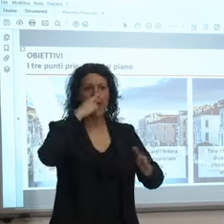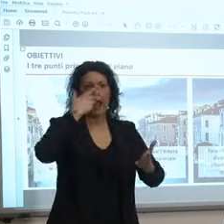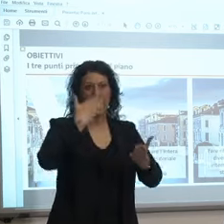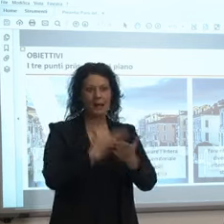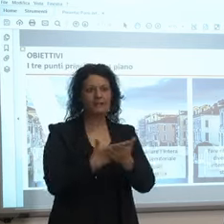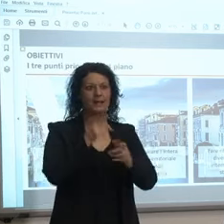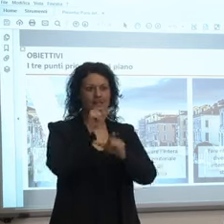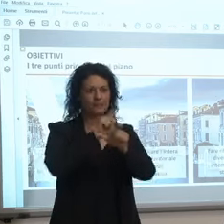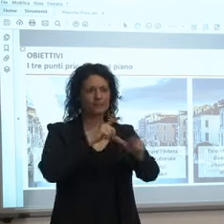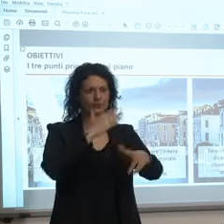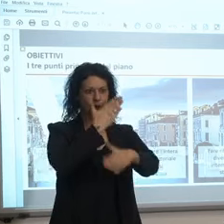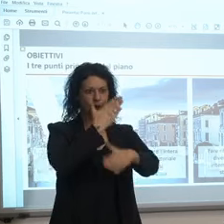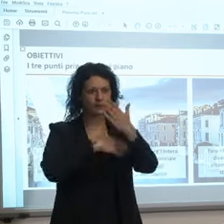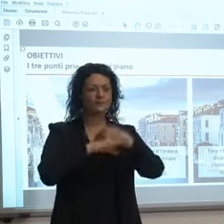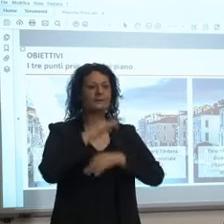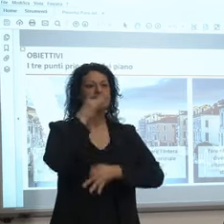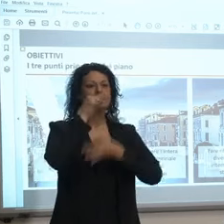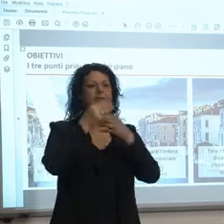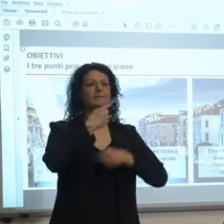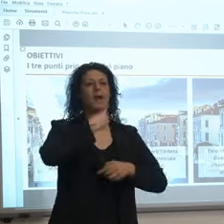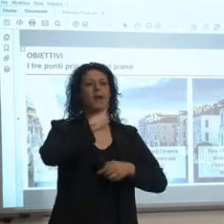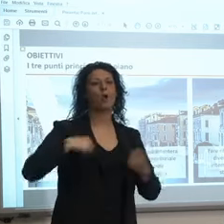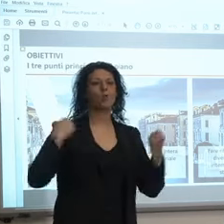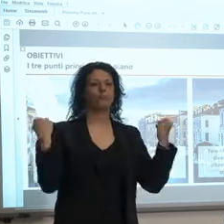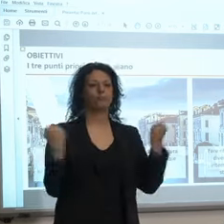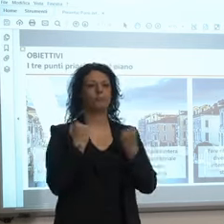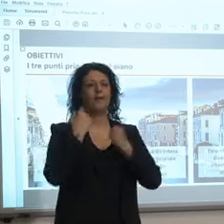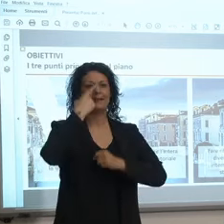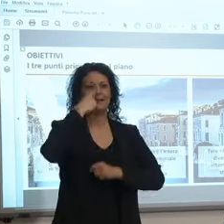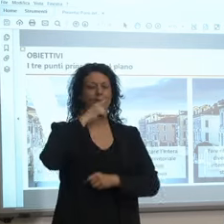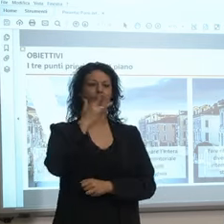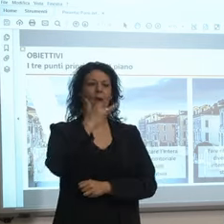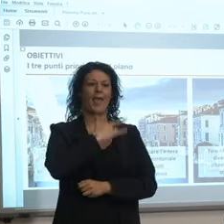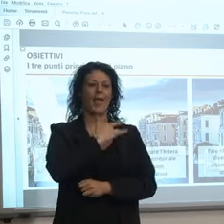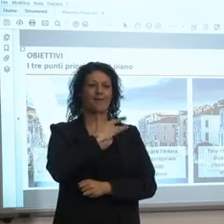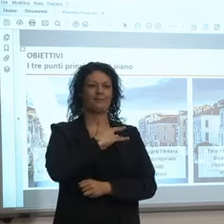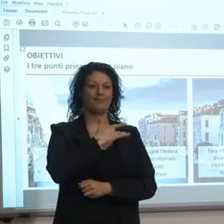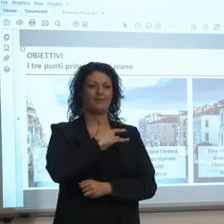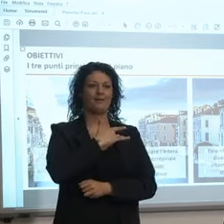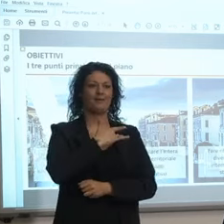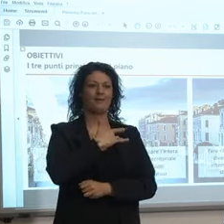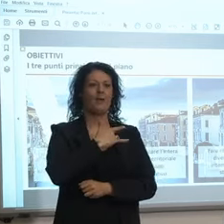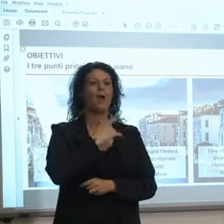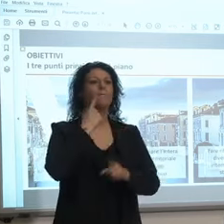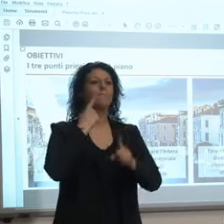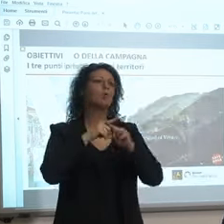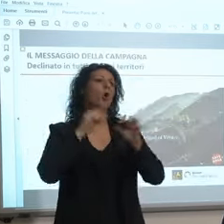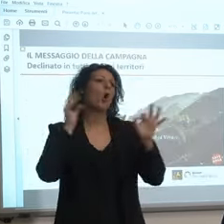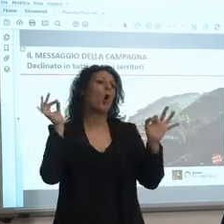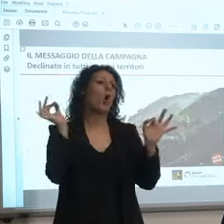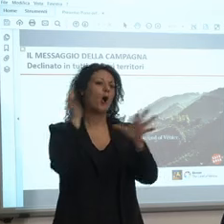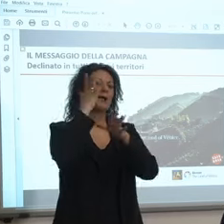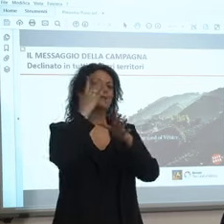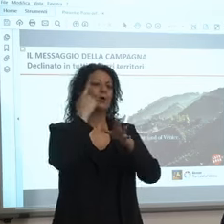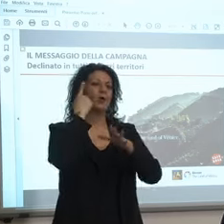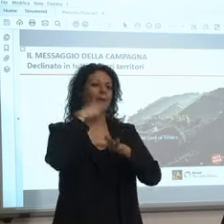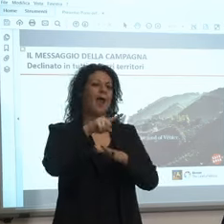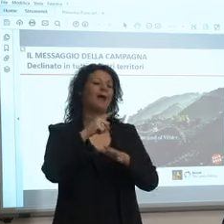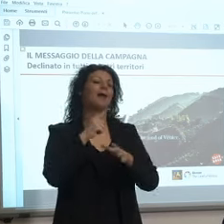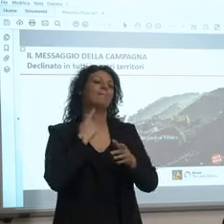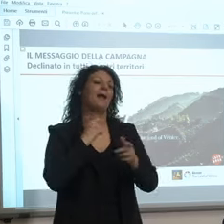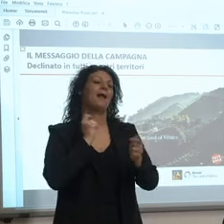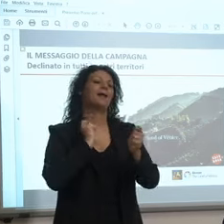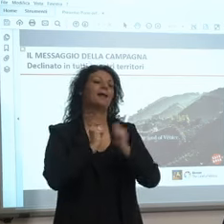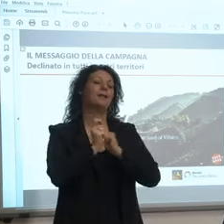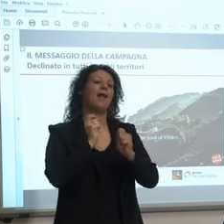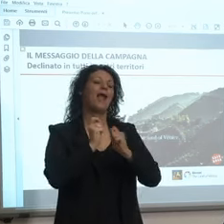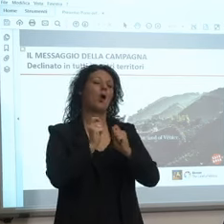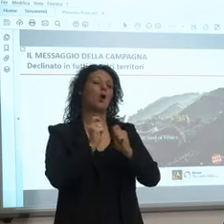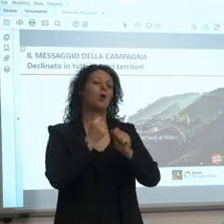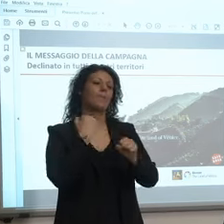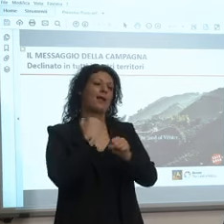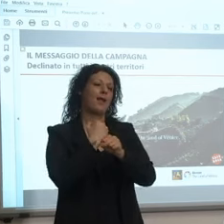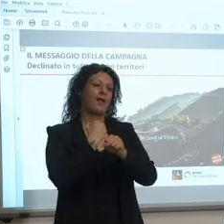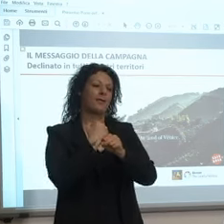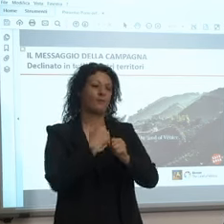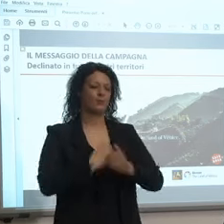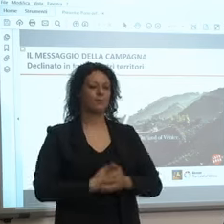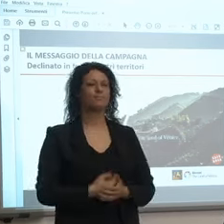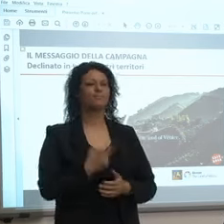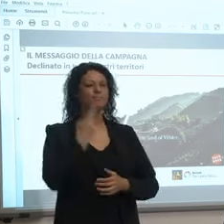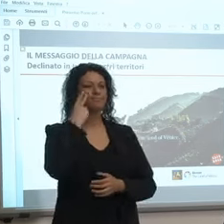etica morale ma perché no insomma anche un'opportunità economica di lavoro ecco qui vedete la prima slide